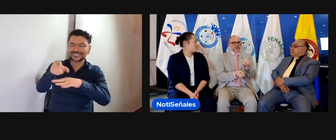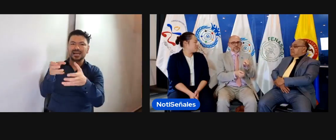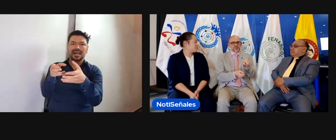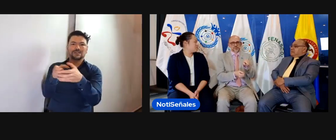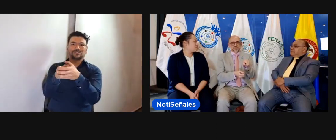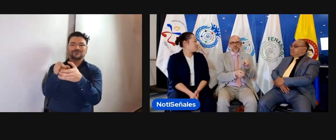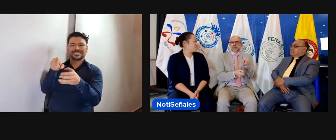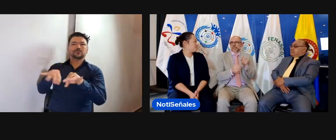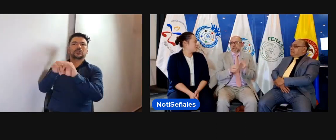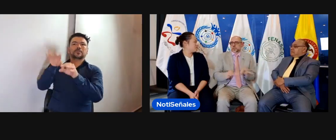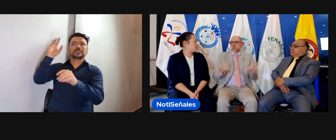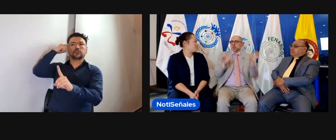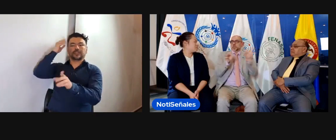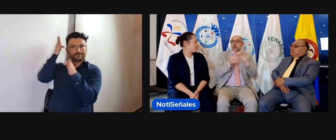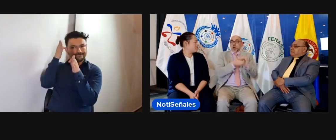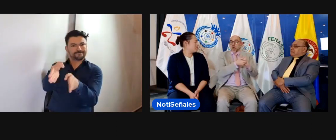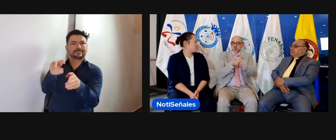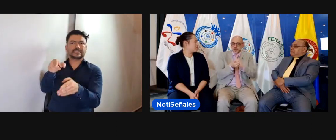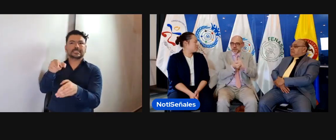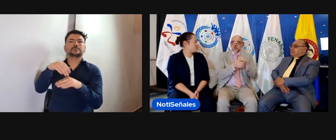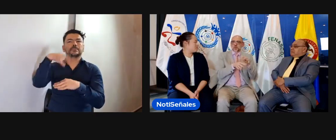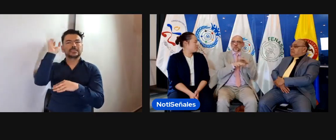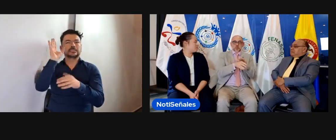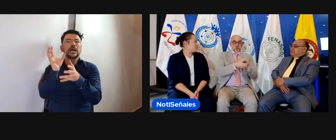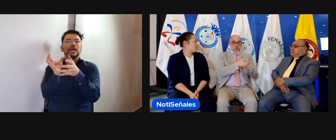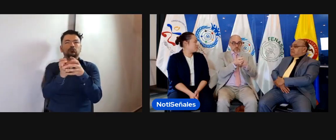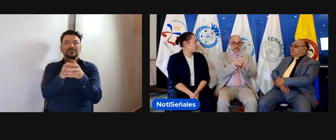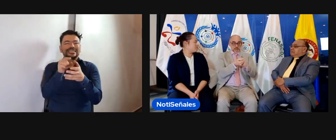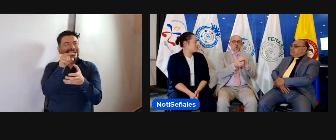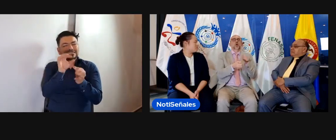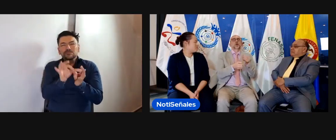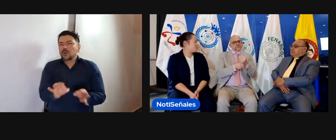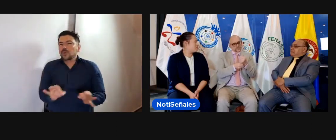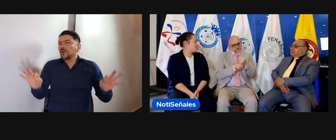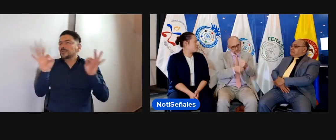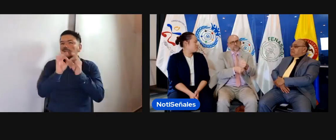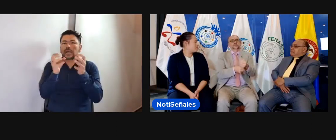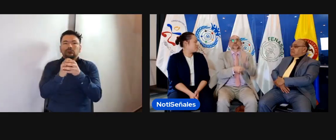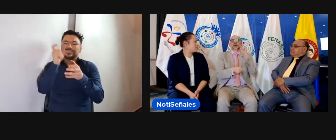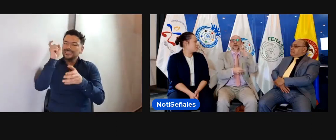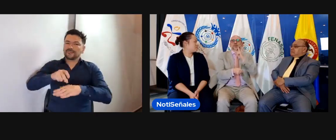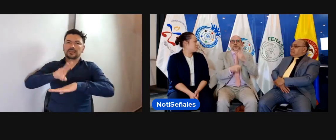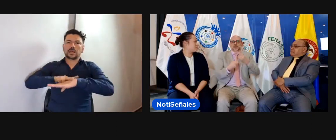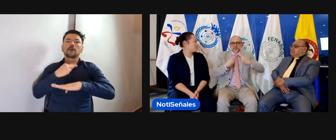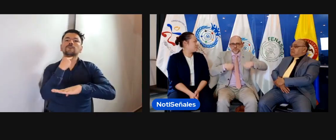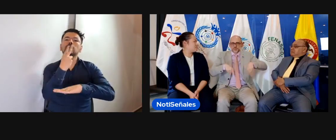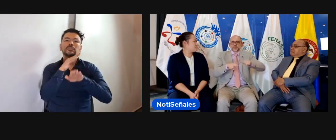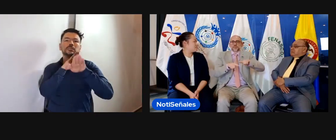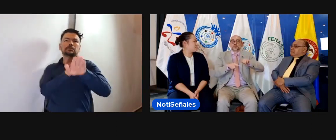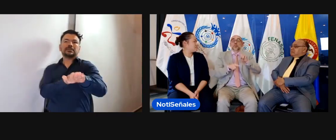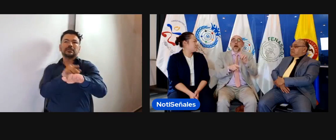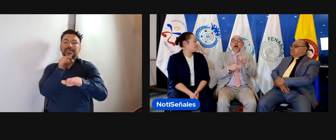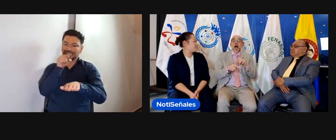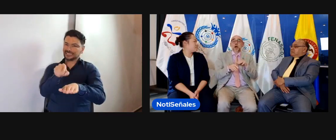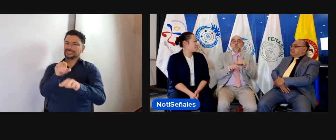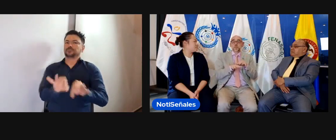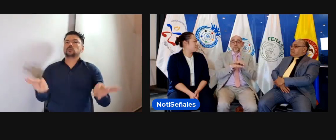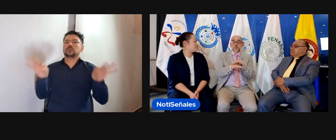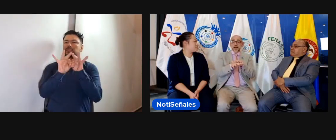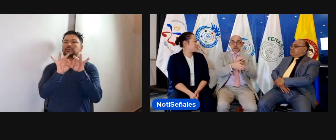las asociaciones, pues, generalmente, el gobierno no atiende. De allí, la importancia de poder contar con un movimiento